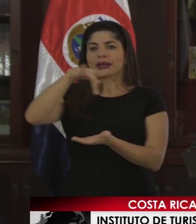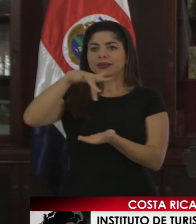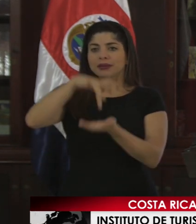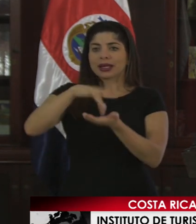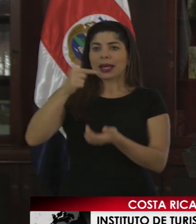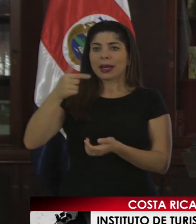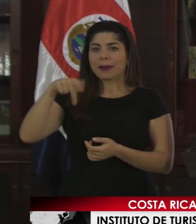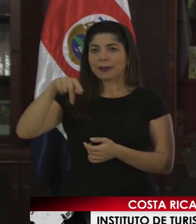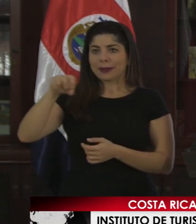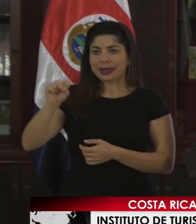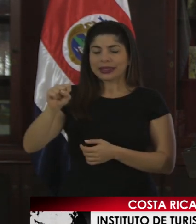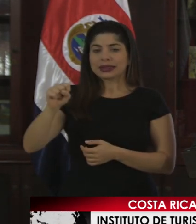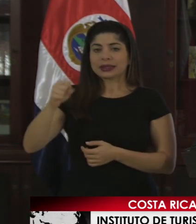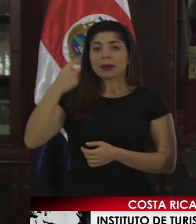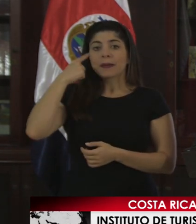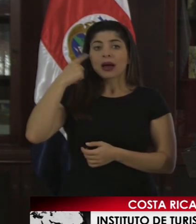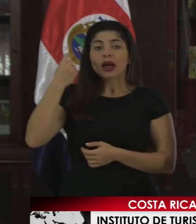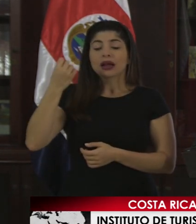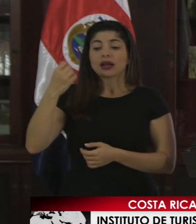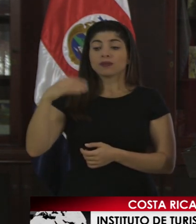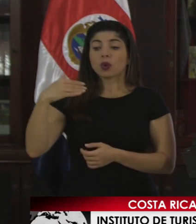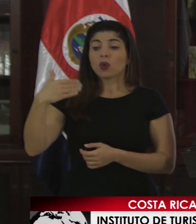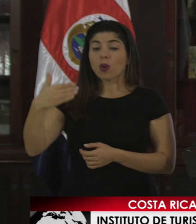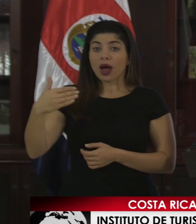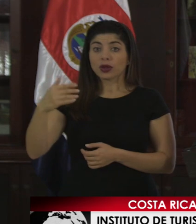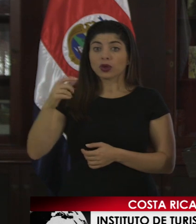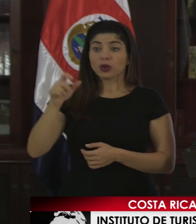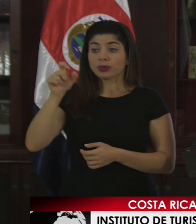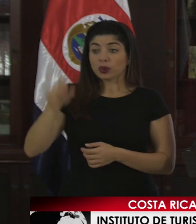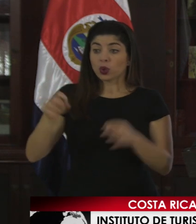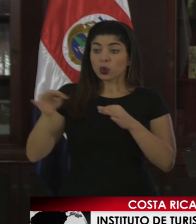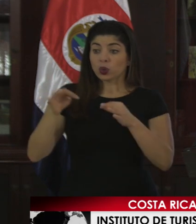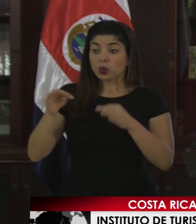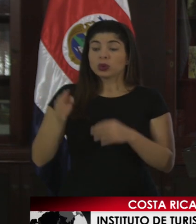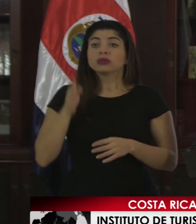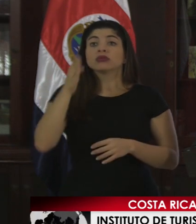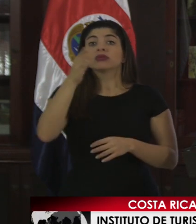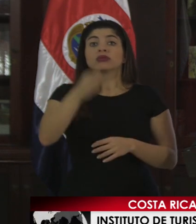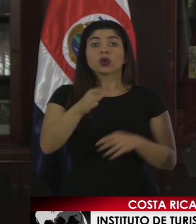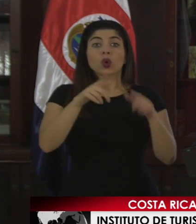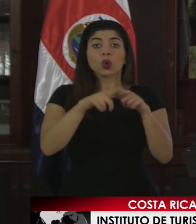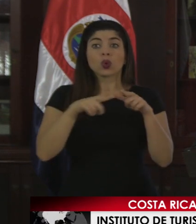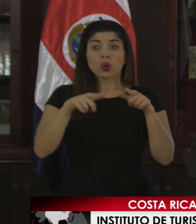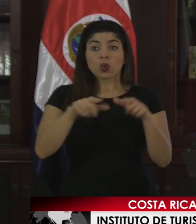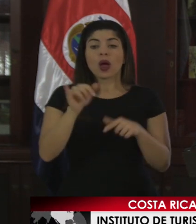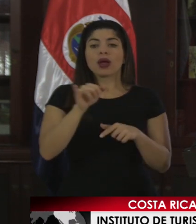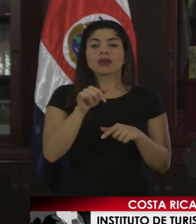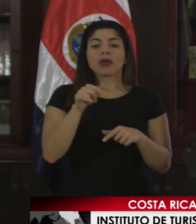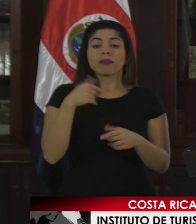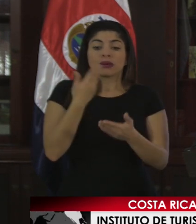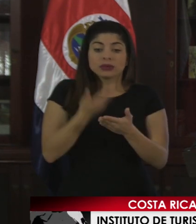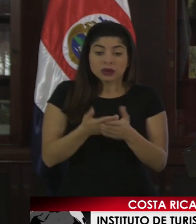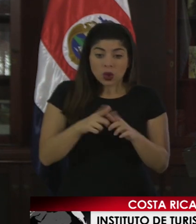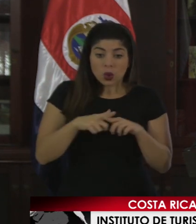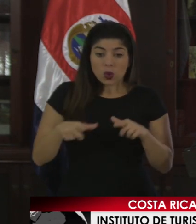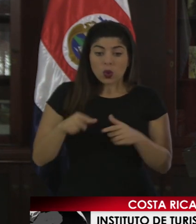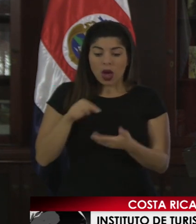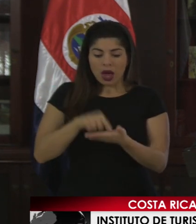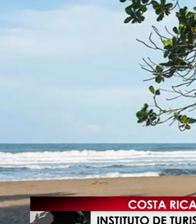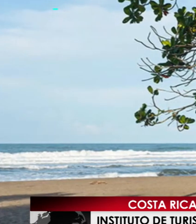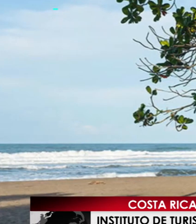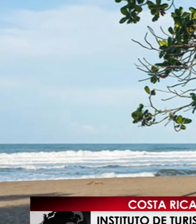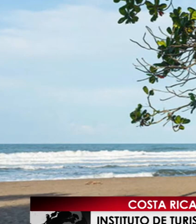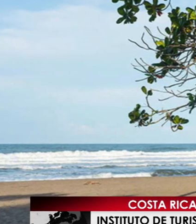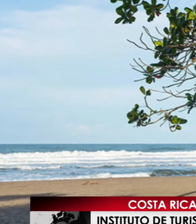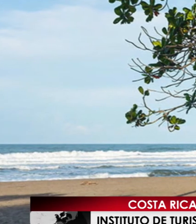que precisamente cuando esté el turista en cierto lugar, también le va a información de cuáles son